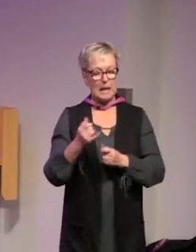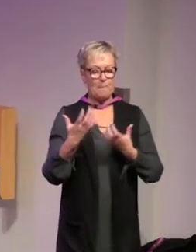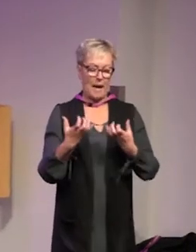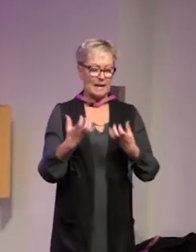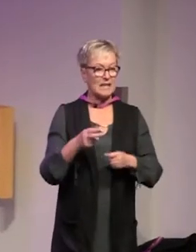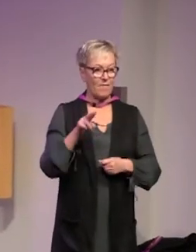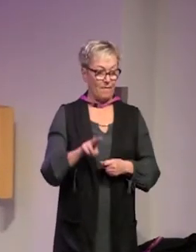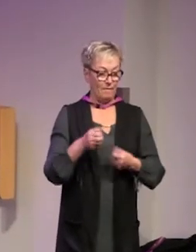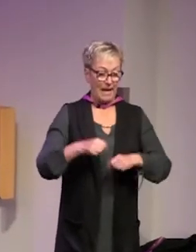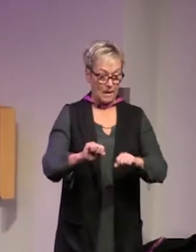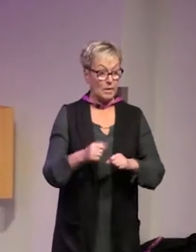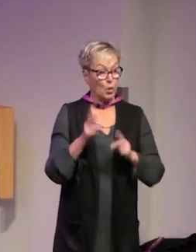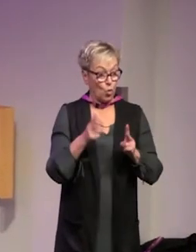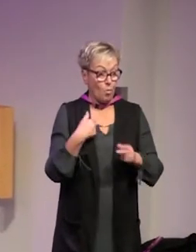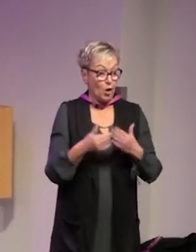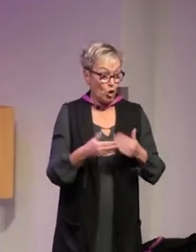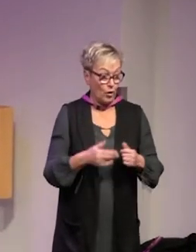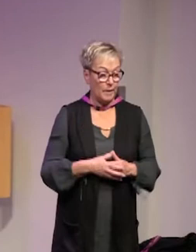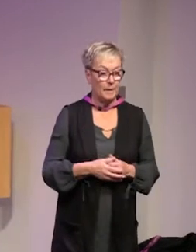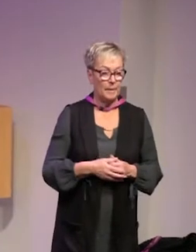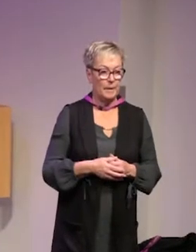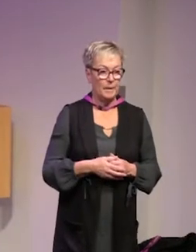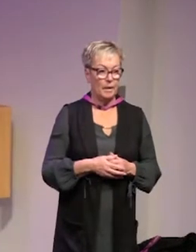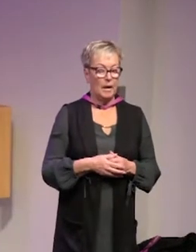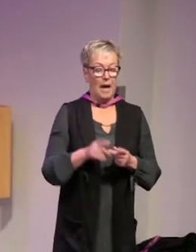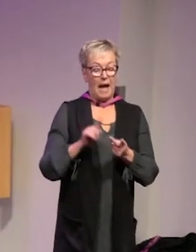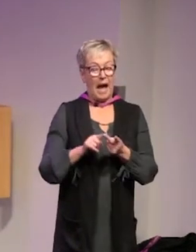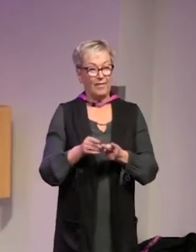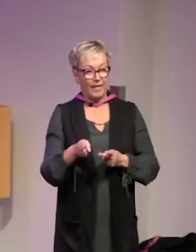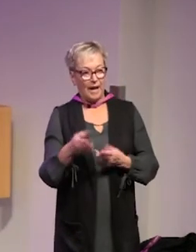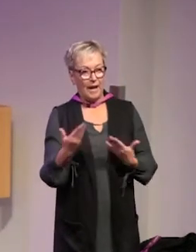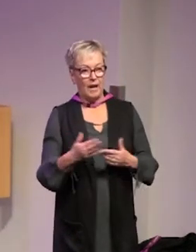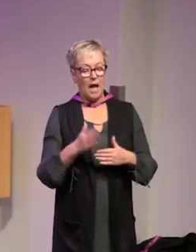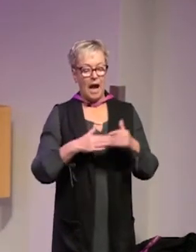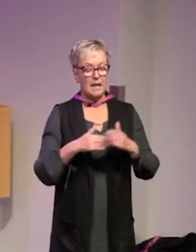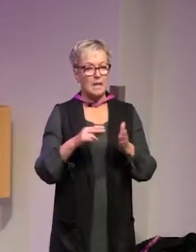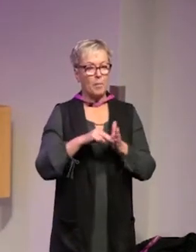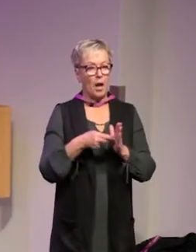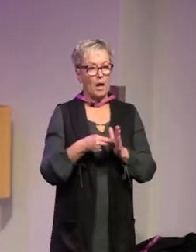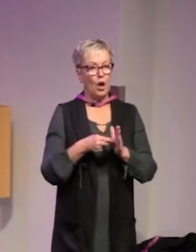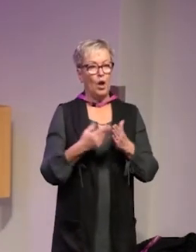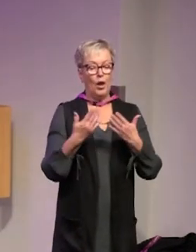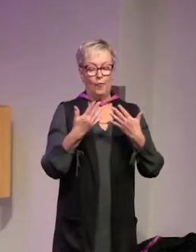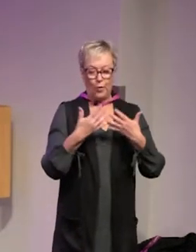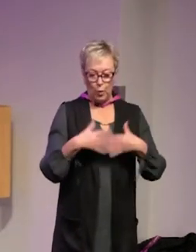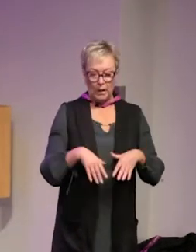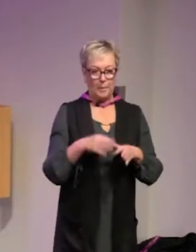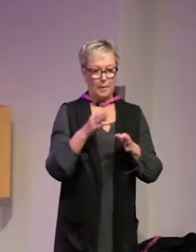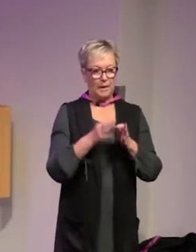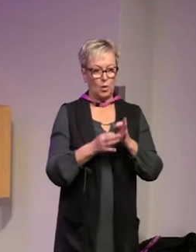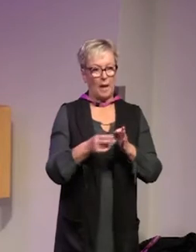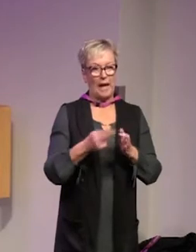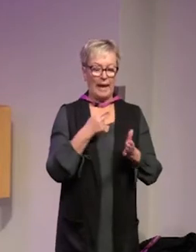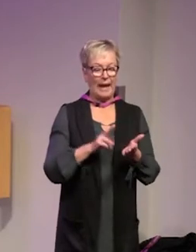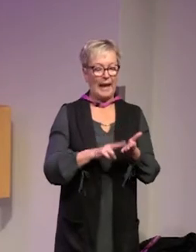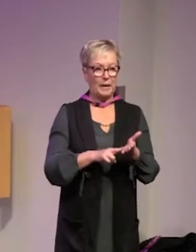informationskedjorna i praktisk verksamhet det är ju så här man gör i vissa fall det andra delen är ju att handlingsplanerna fungerar precis